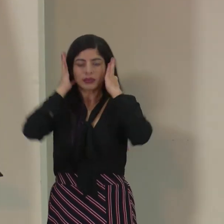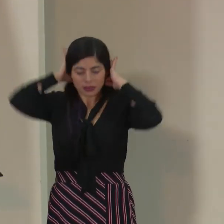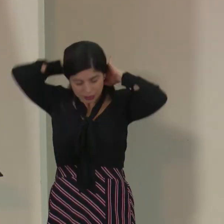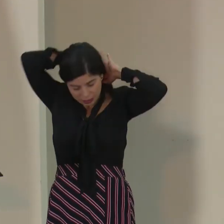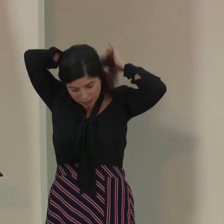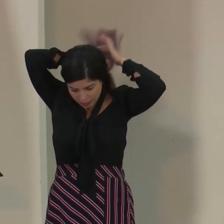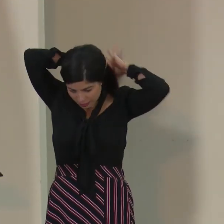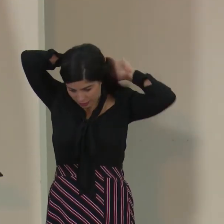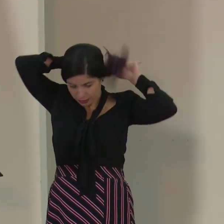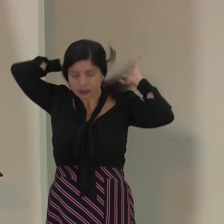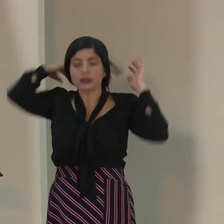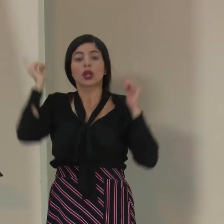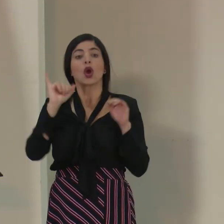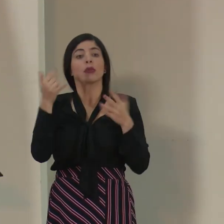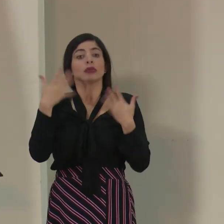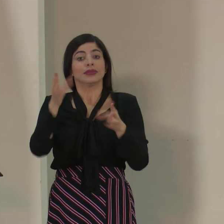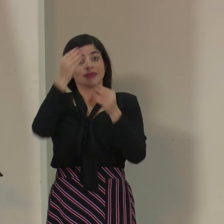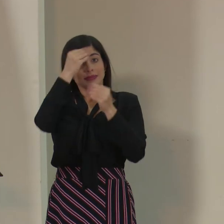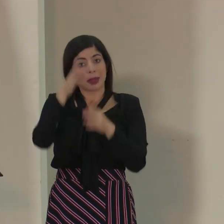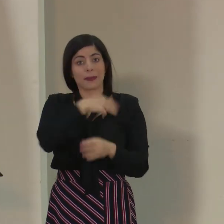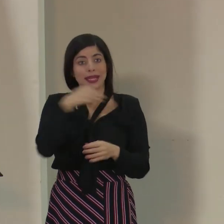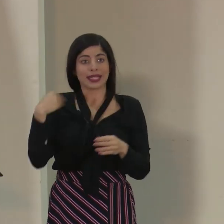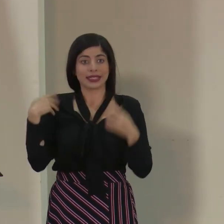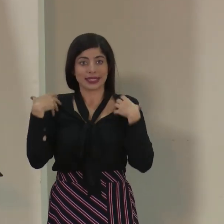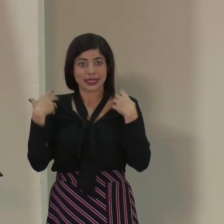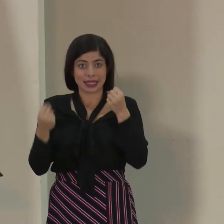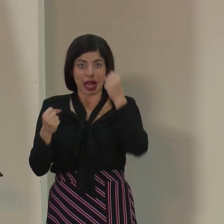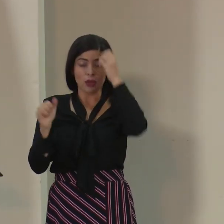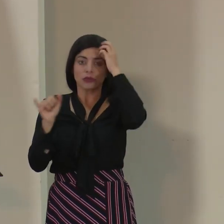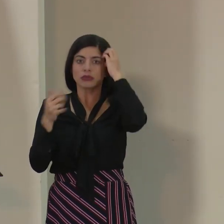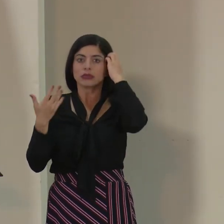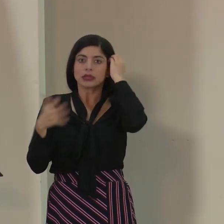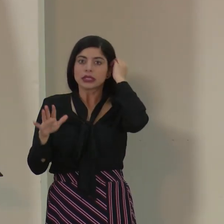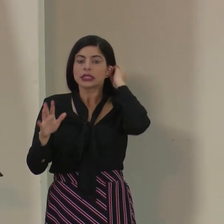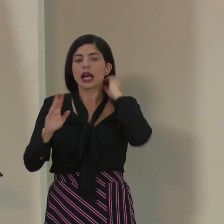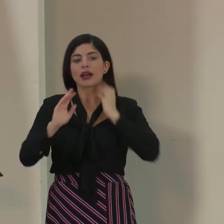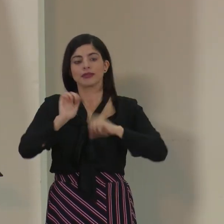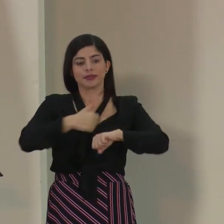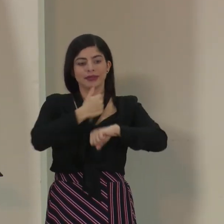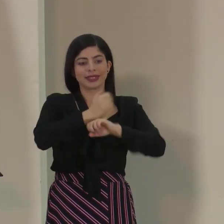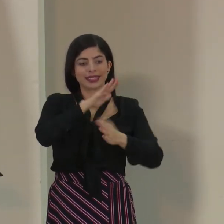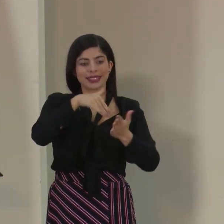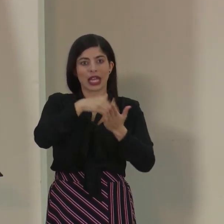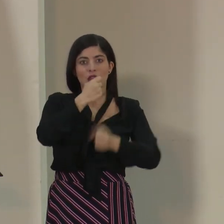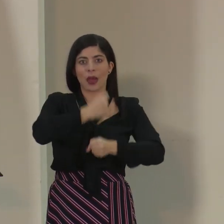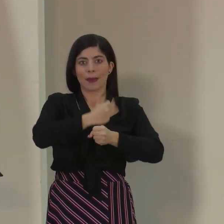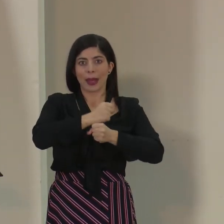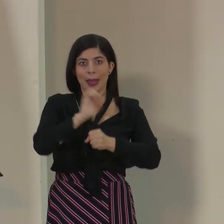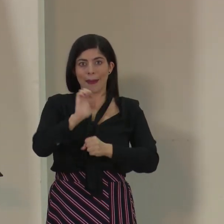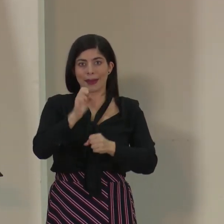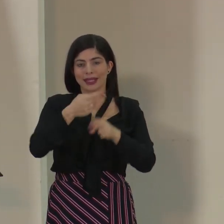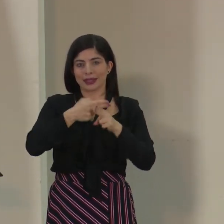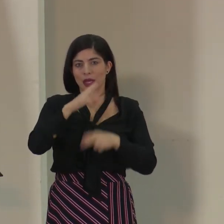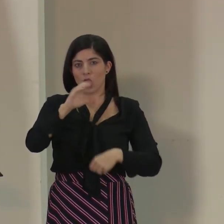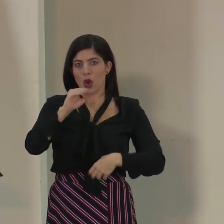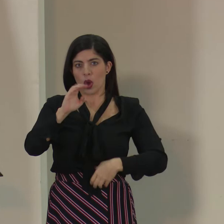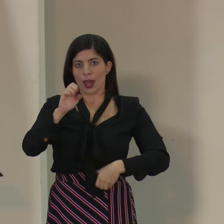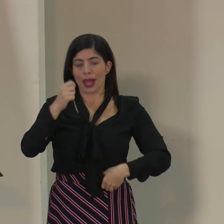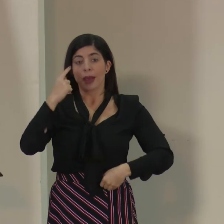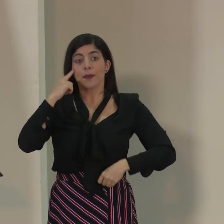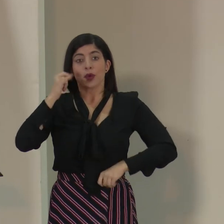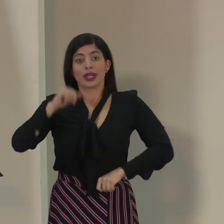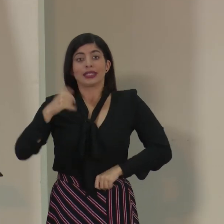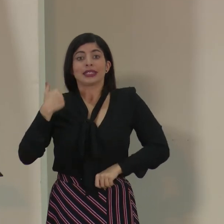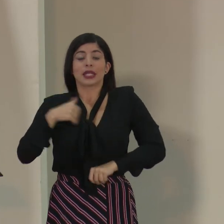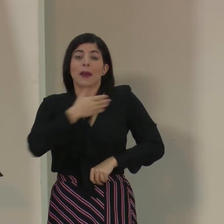Como le indicó el ministro de Salud, también se ha activado el Centro de Operaciones de Emergencia, conocido como COE, y por eso el señor